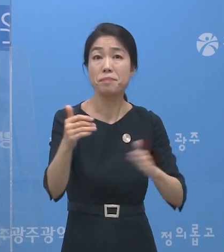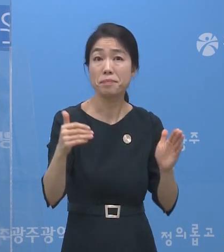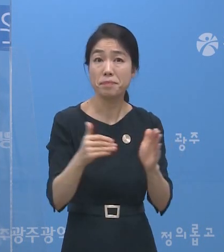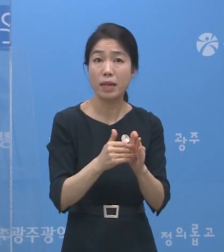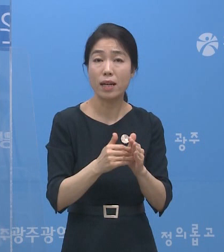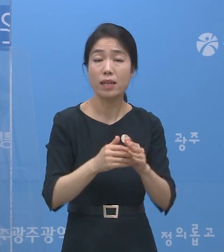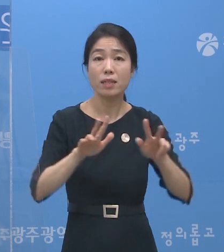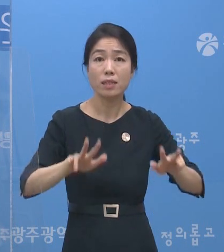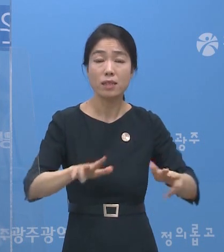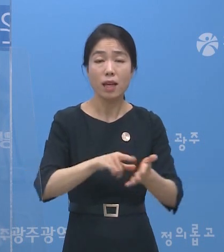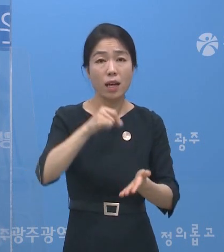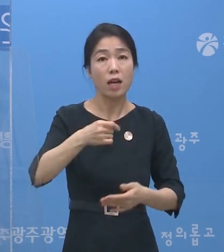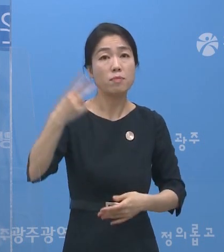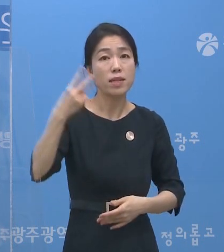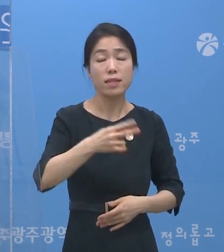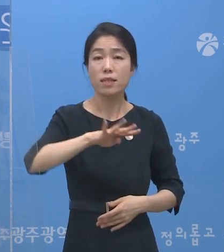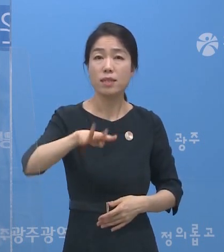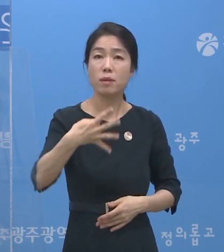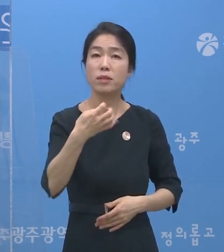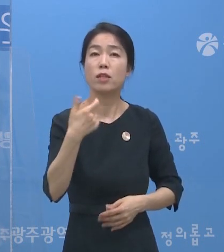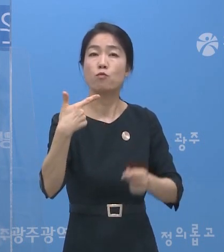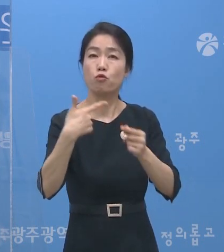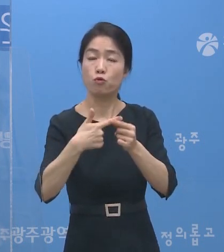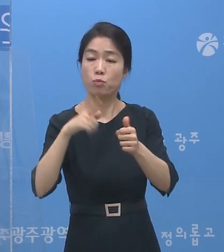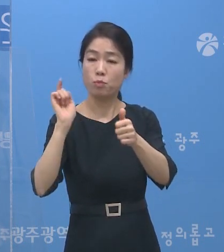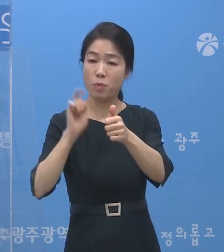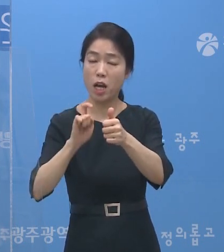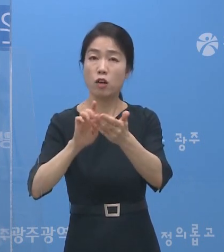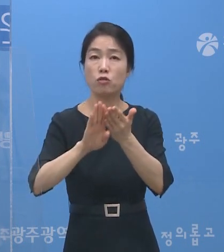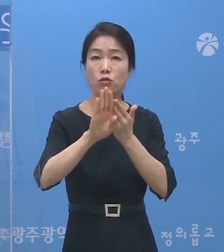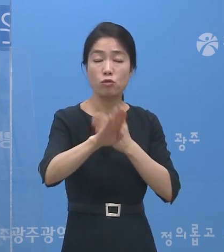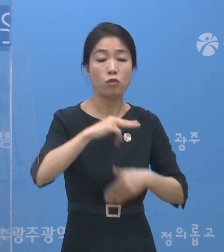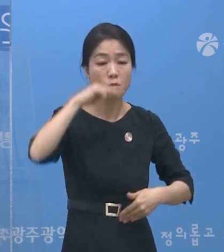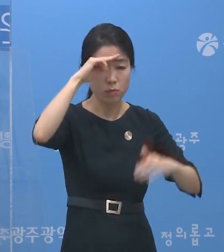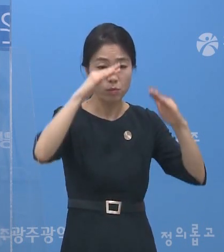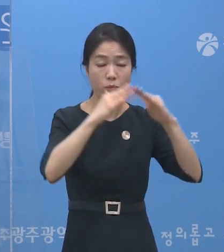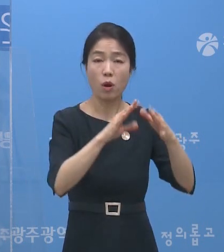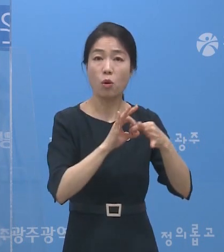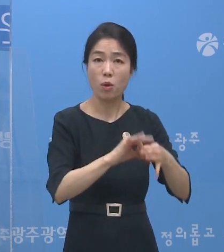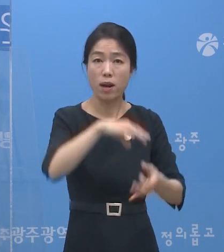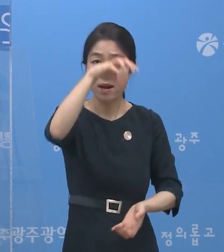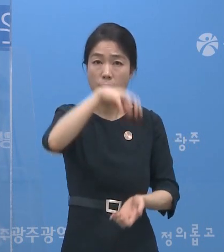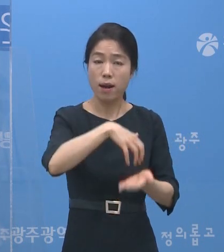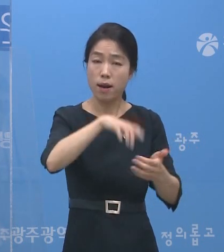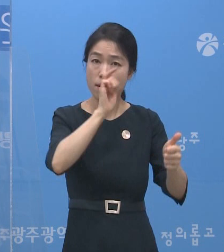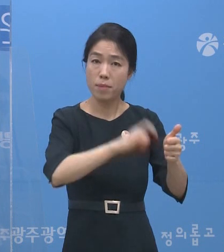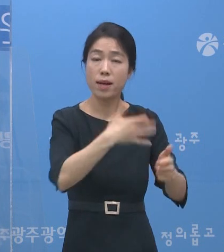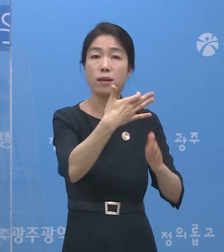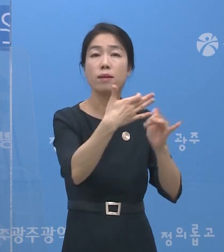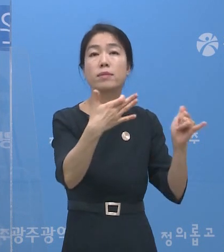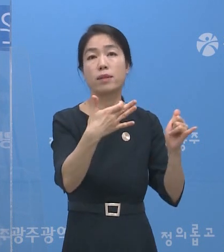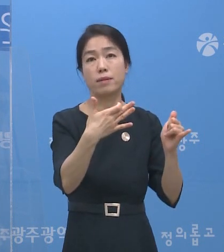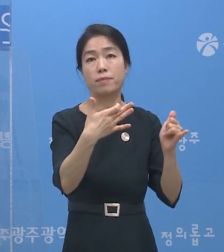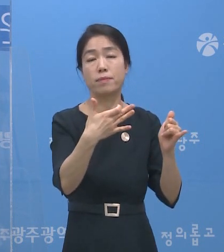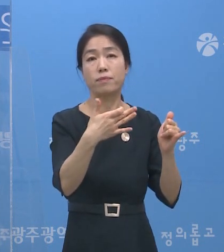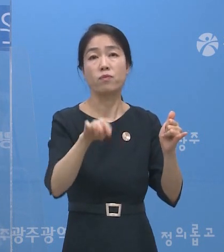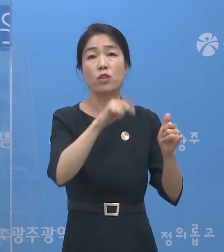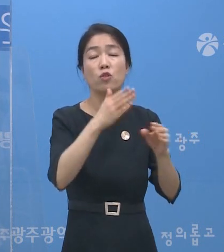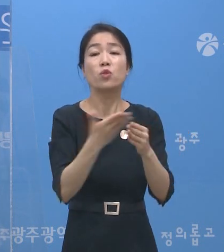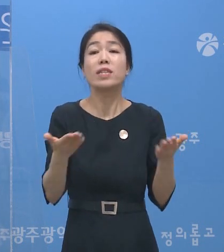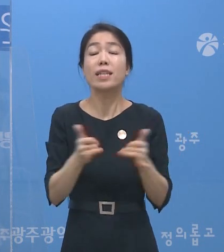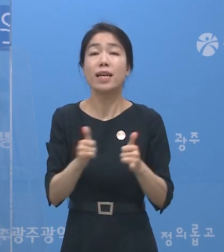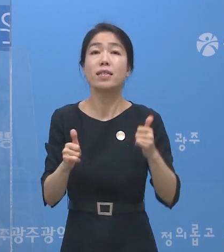총 2,446번이 확진된 이후 유흥업소 관련해서 총 누적 확진자가 19명입니다. 그중